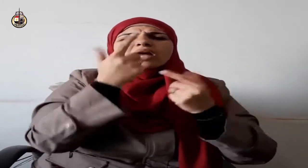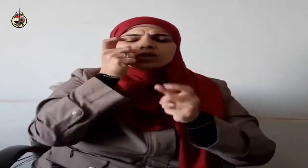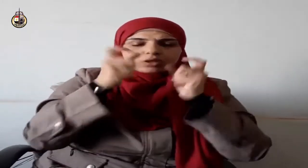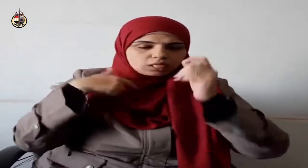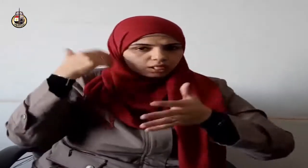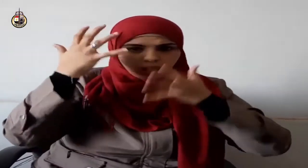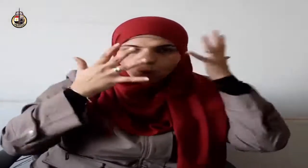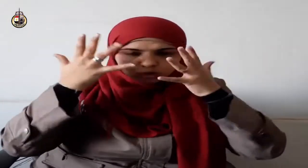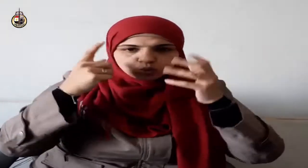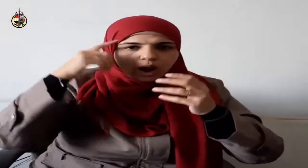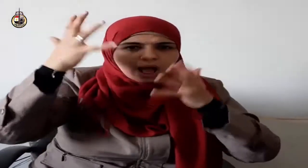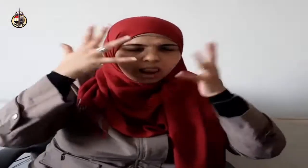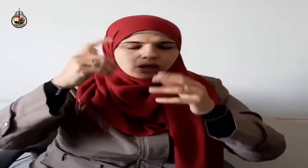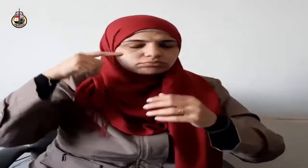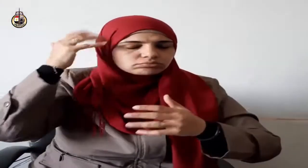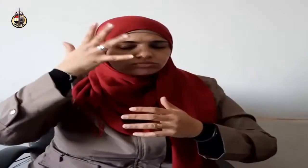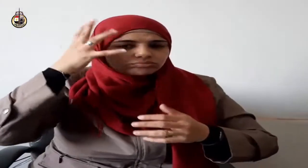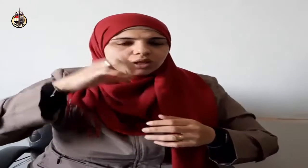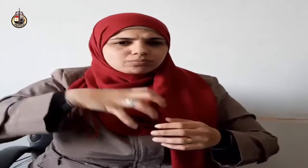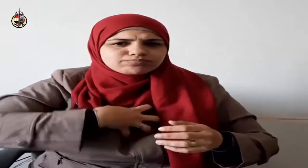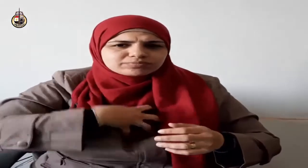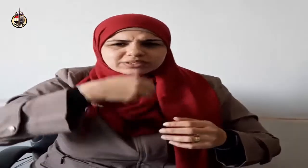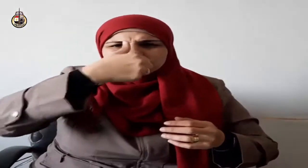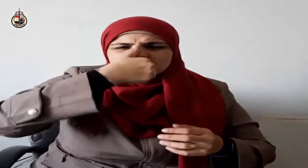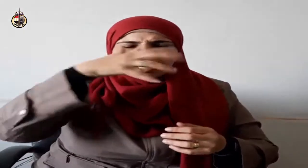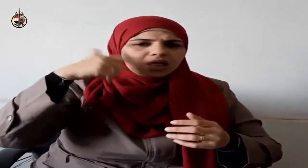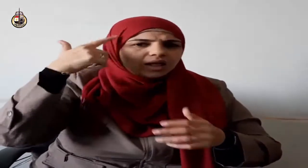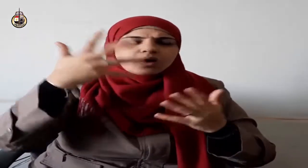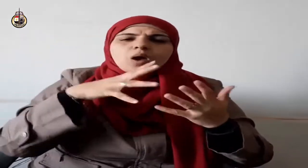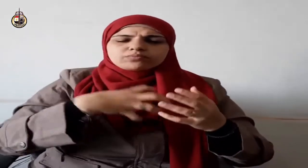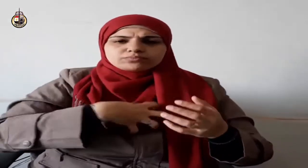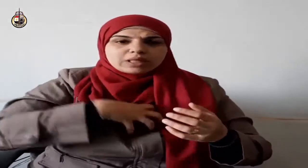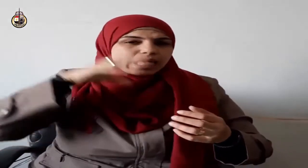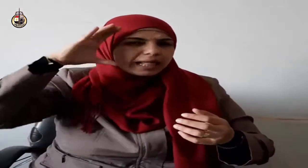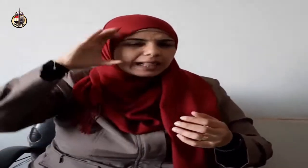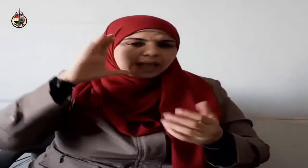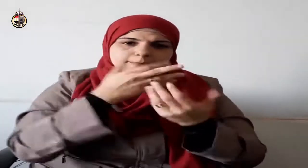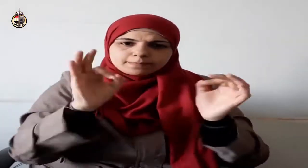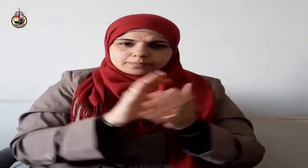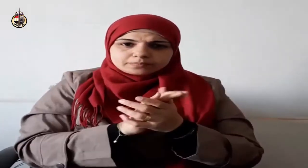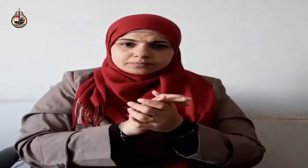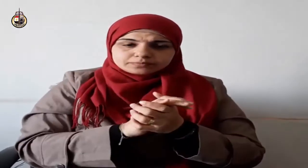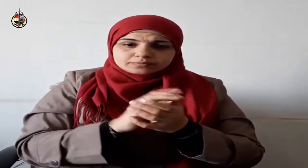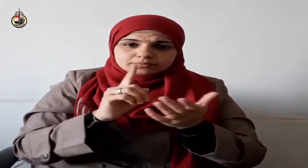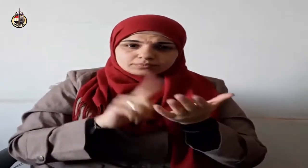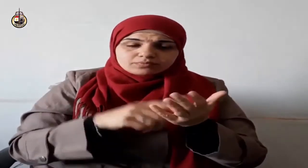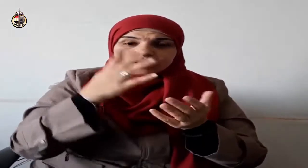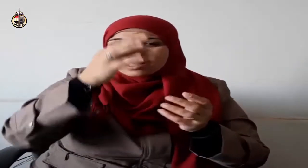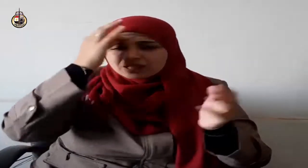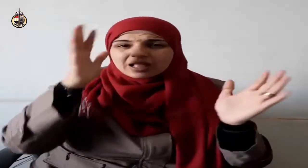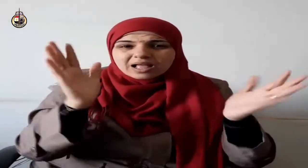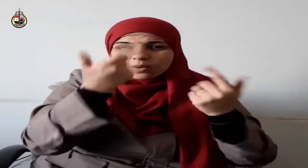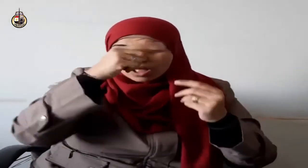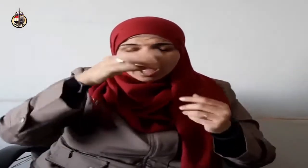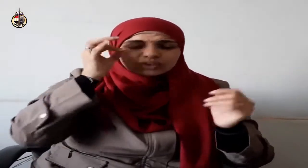ولا شك أن الدخول الحقيقية في معية الله تعالى والانضواء